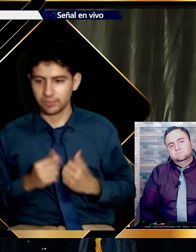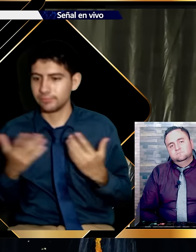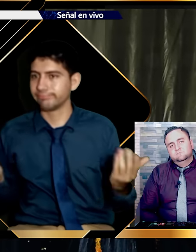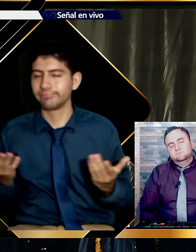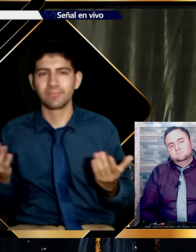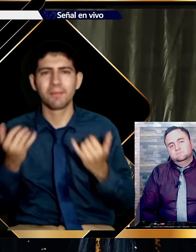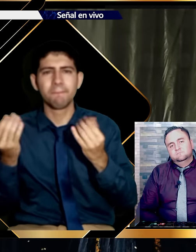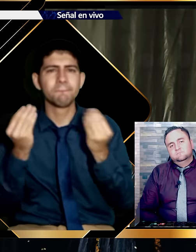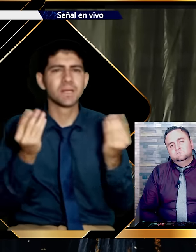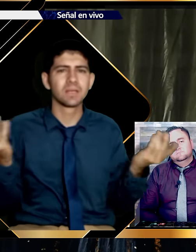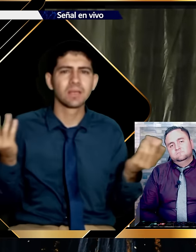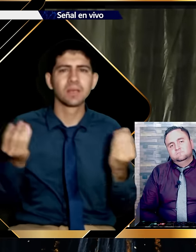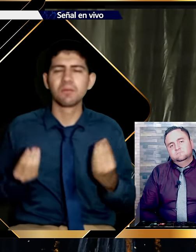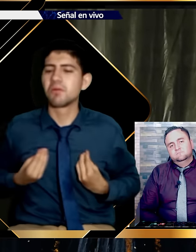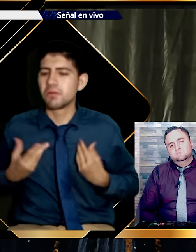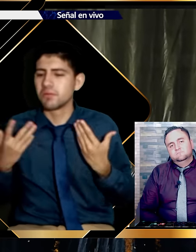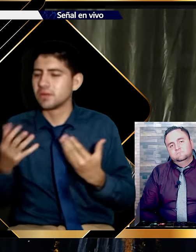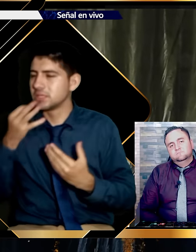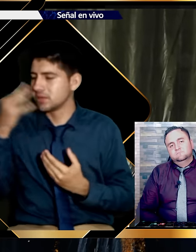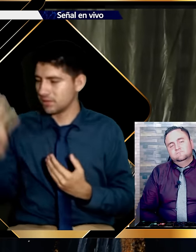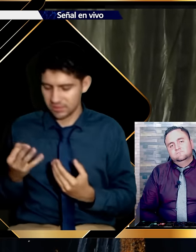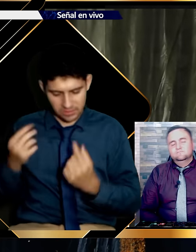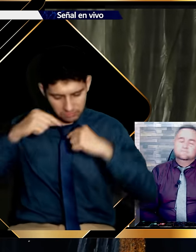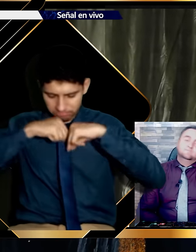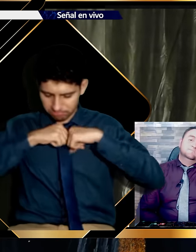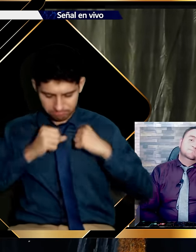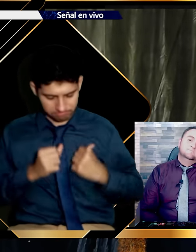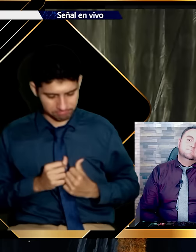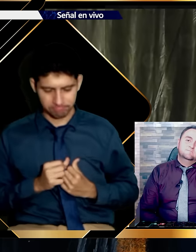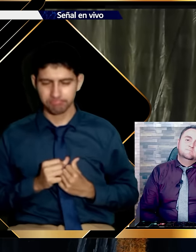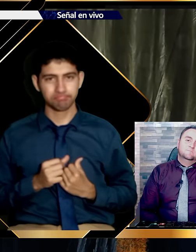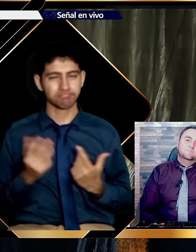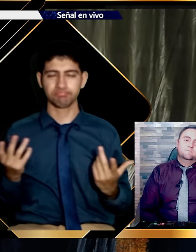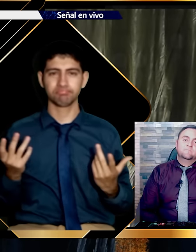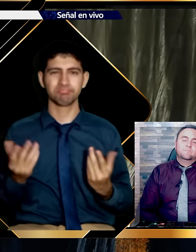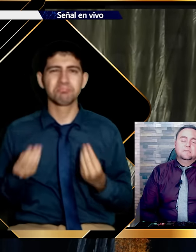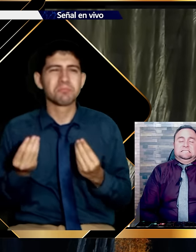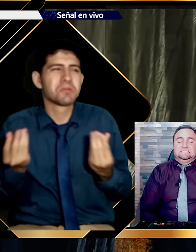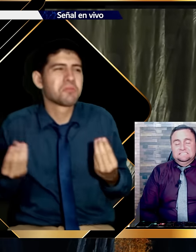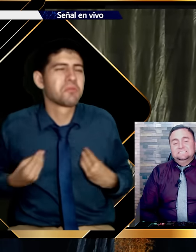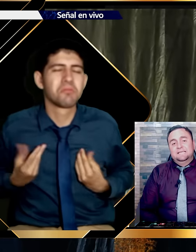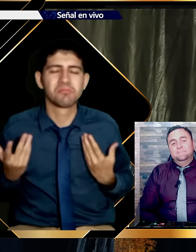en nosotros? ¿Para qué vida si Dios no está conmigo? ¿Para qué vida si la verdad no está en mí?